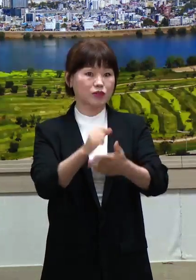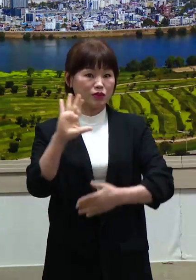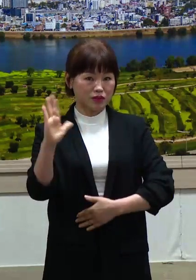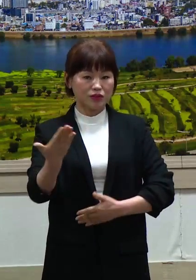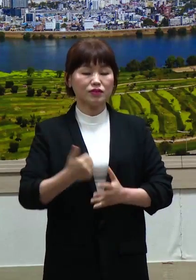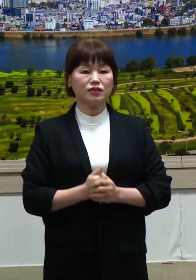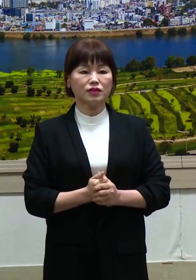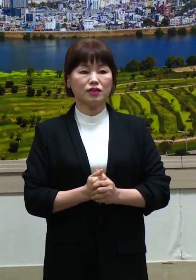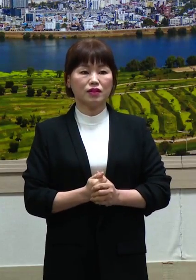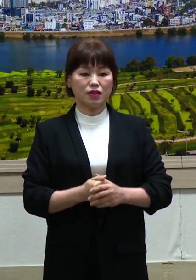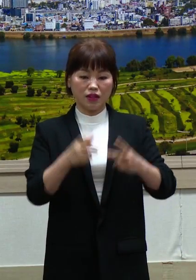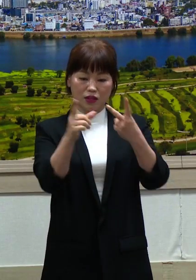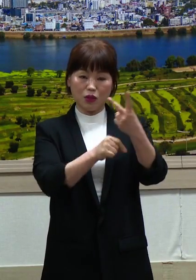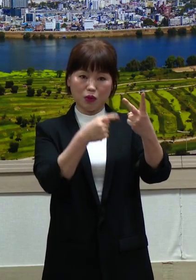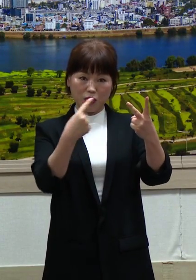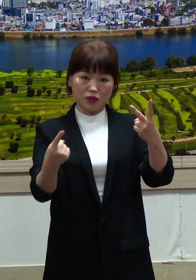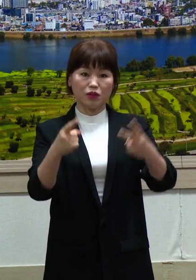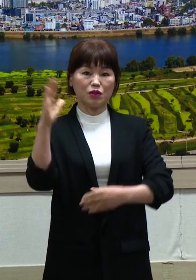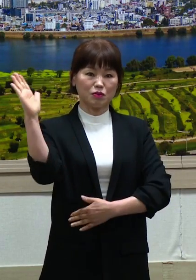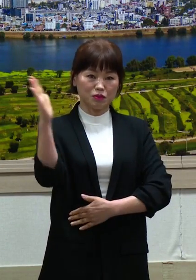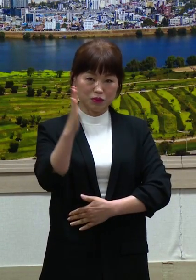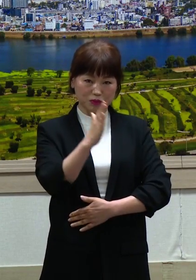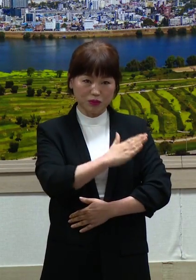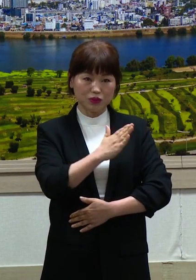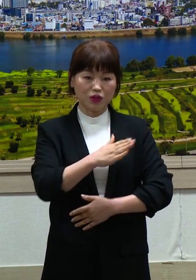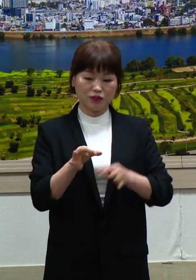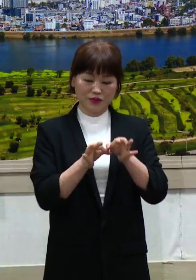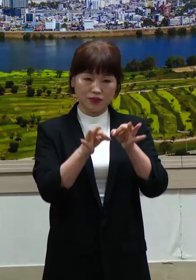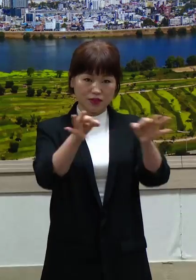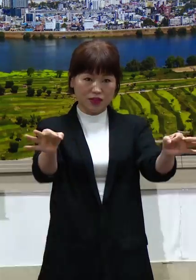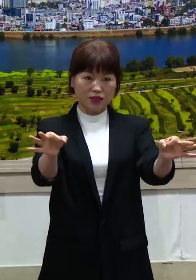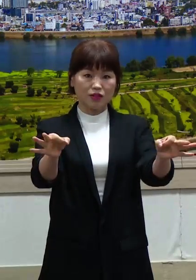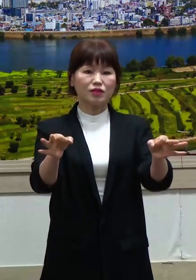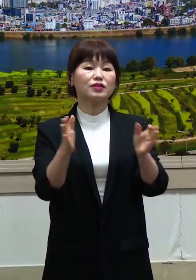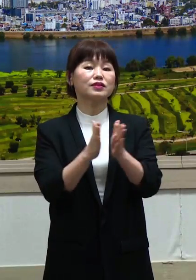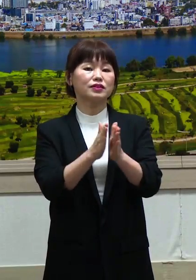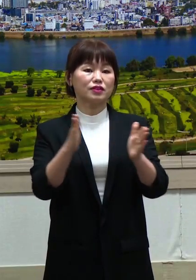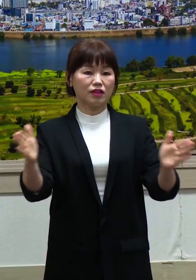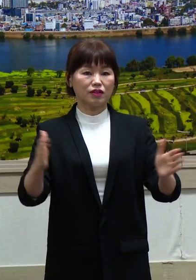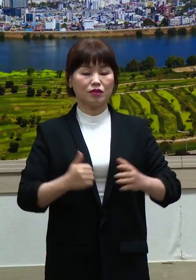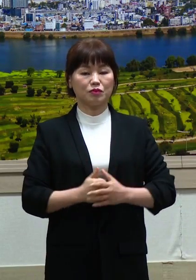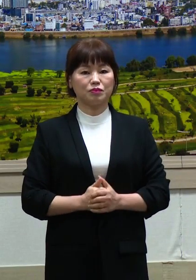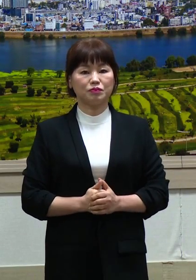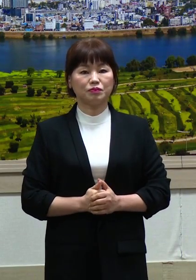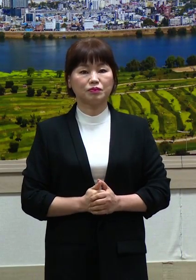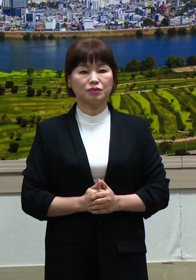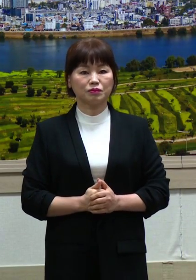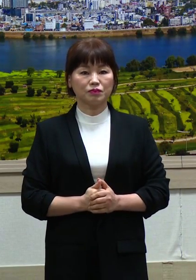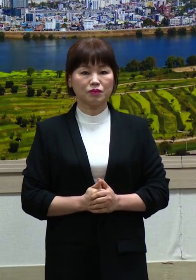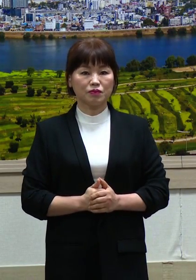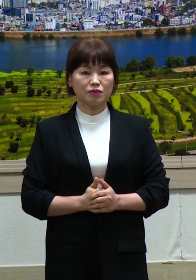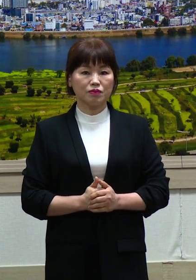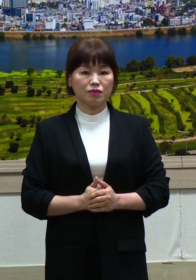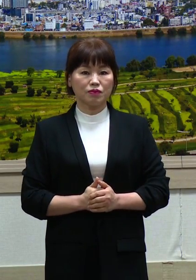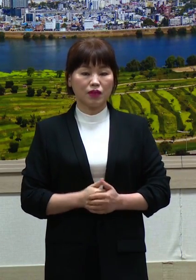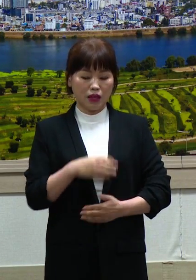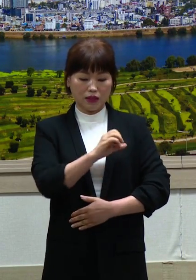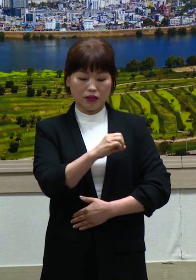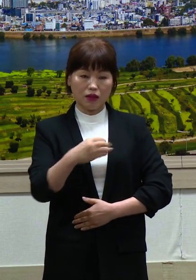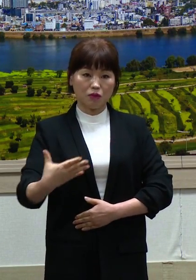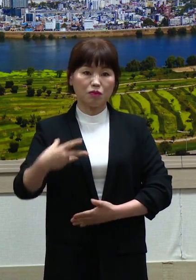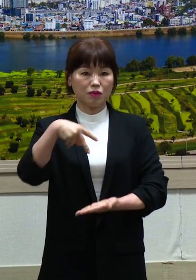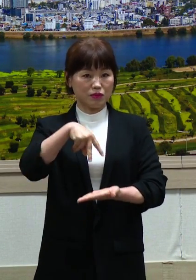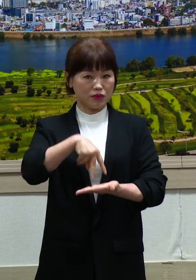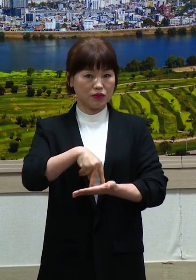1일부터 지급 절차를 시작하였습니다. 양평군에서는